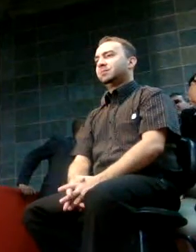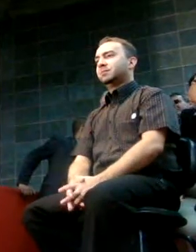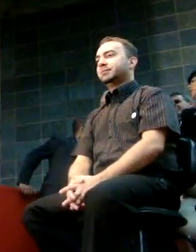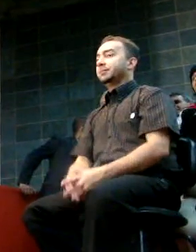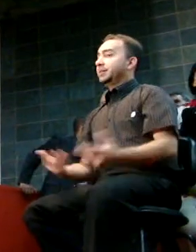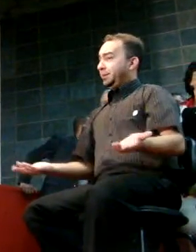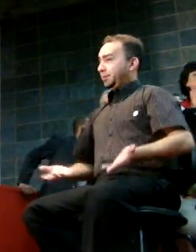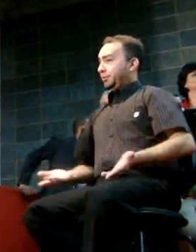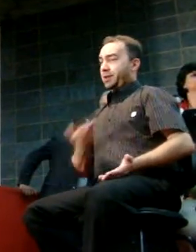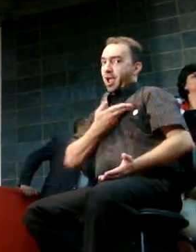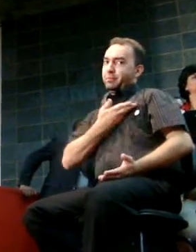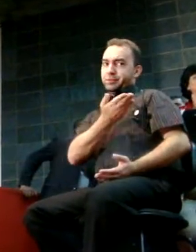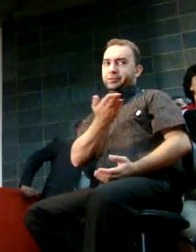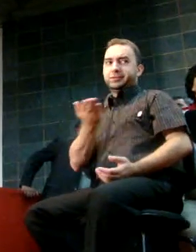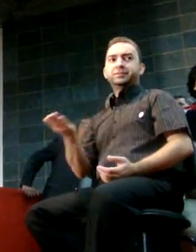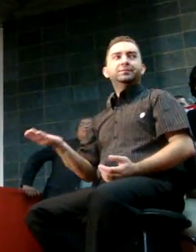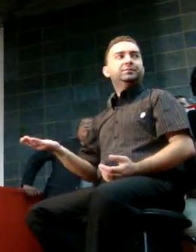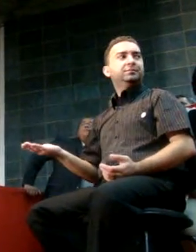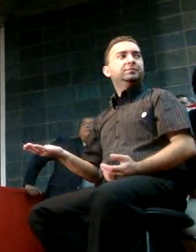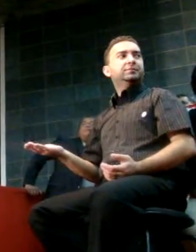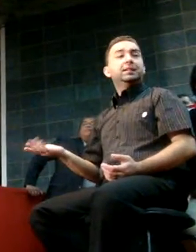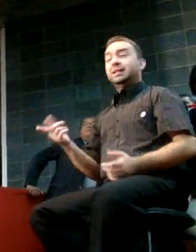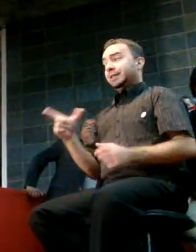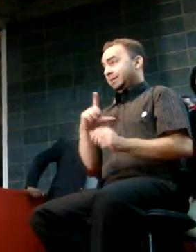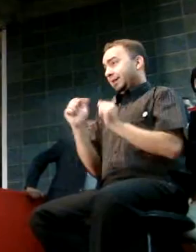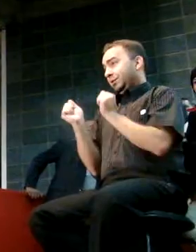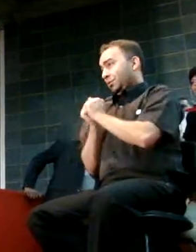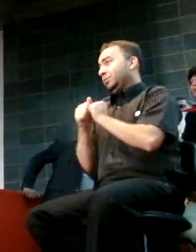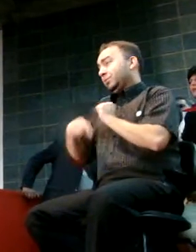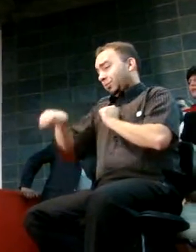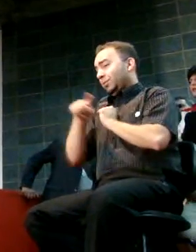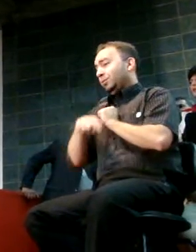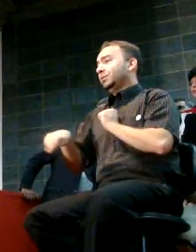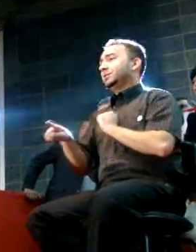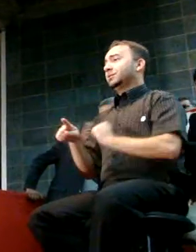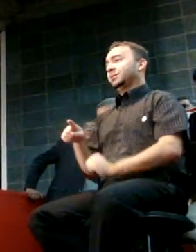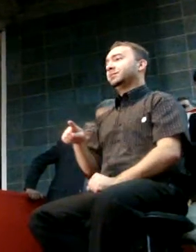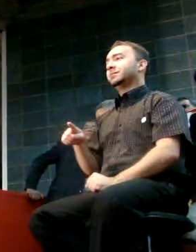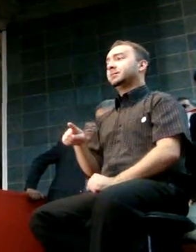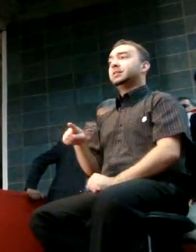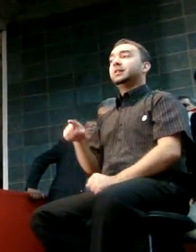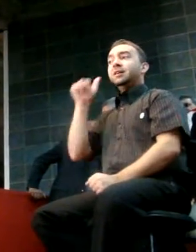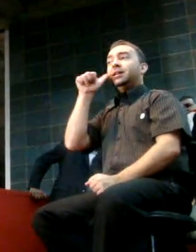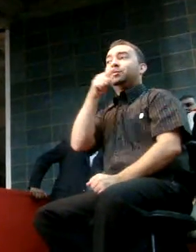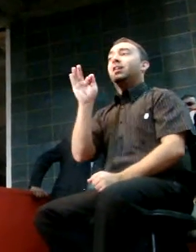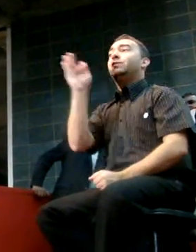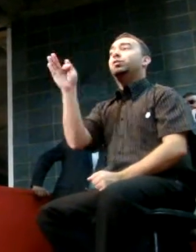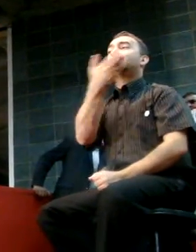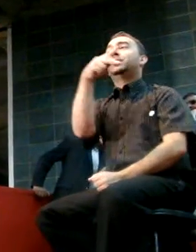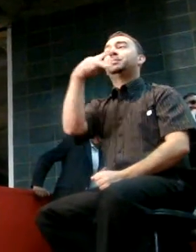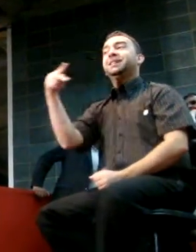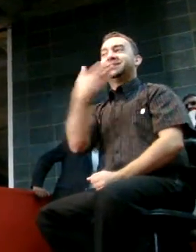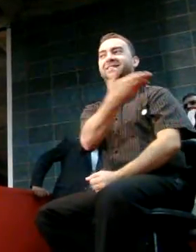E hoje, meus amigos, tem conosco neste momento a futura presidente da